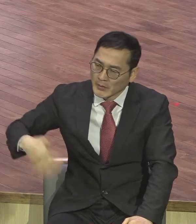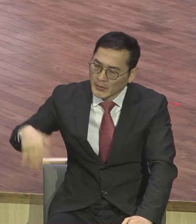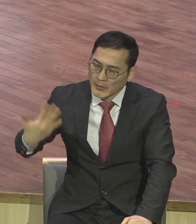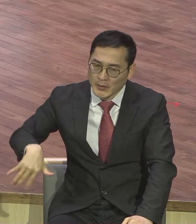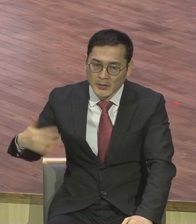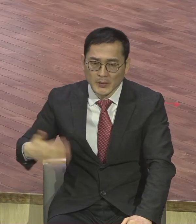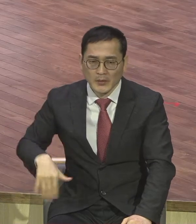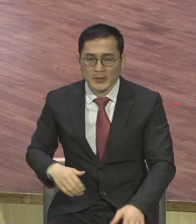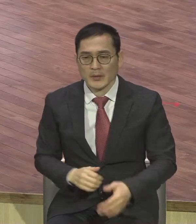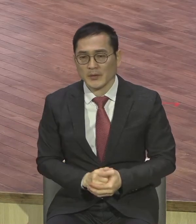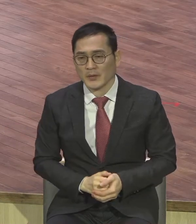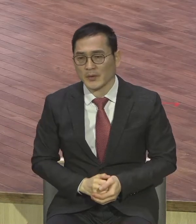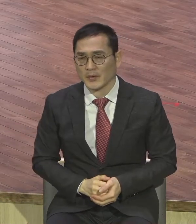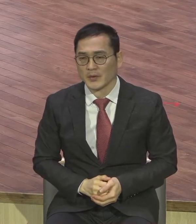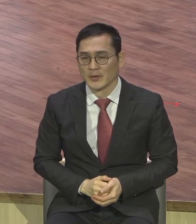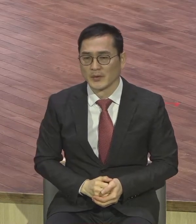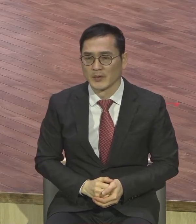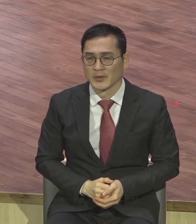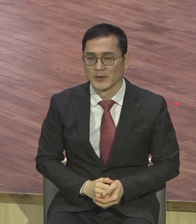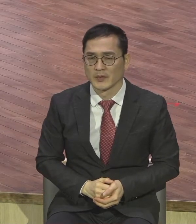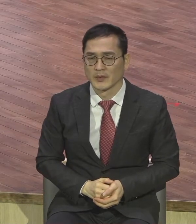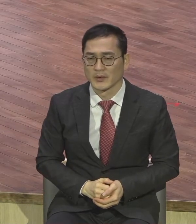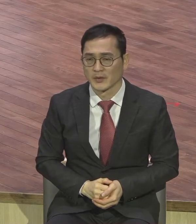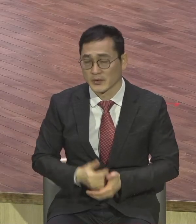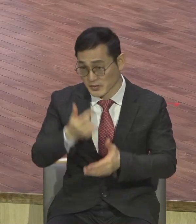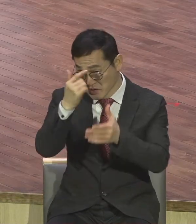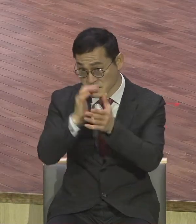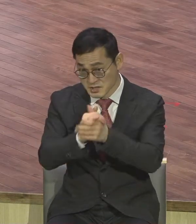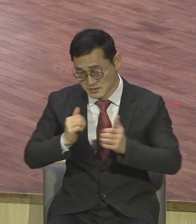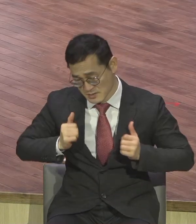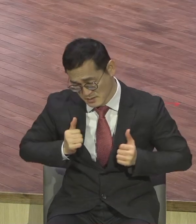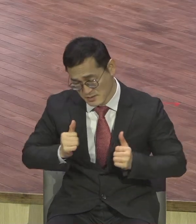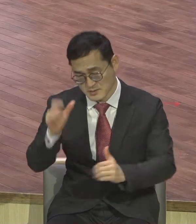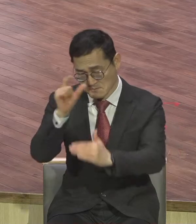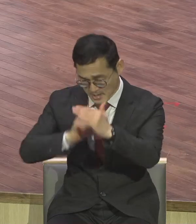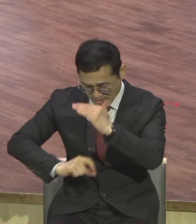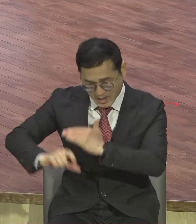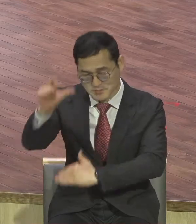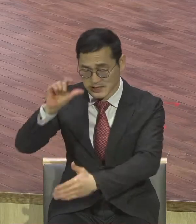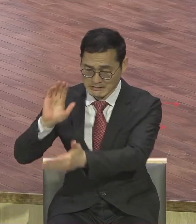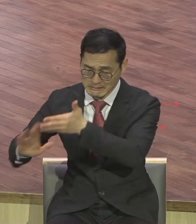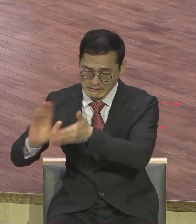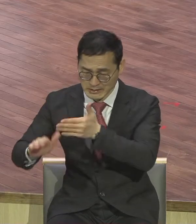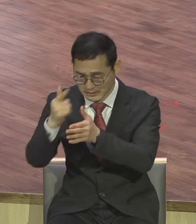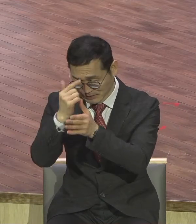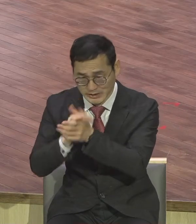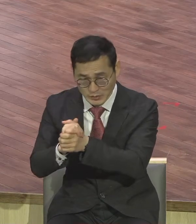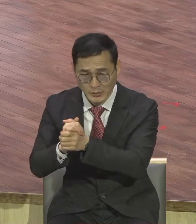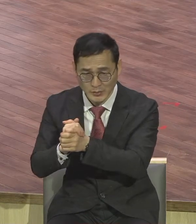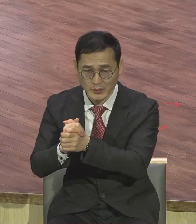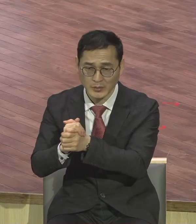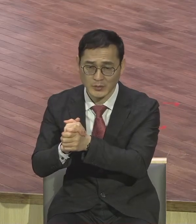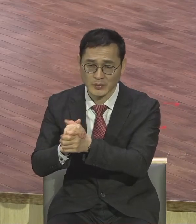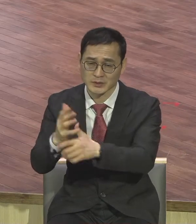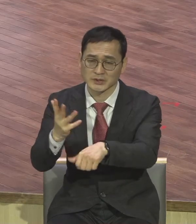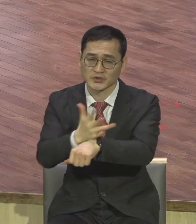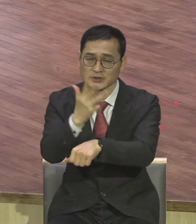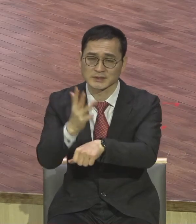깨어서 기도하는 그런 상황 속에도 철하 기도를 그렇게 일회의하면서 8시간 40분 동안 기도하는